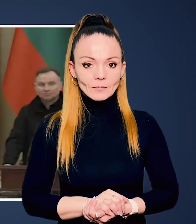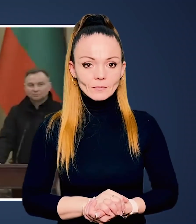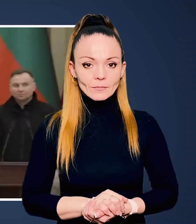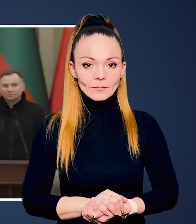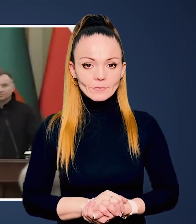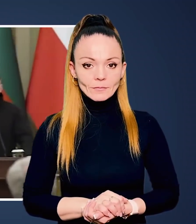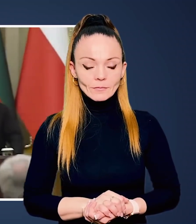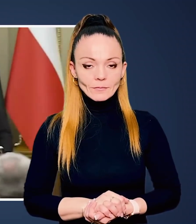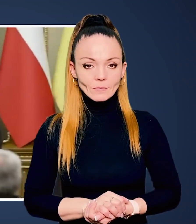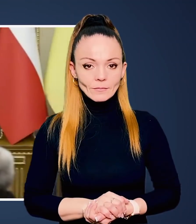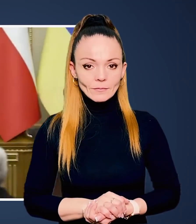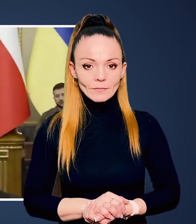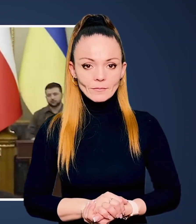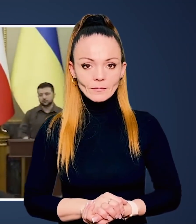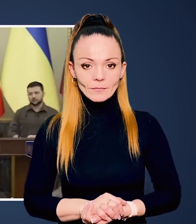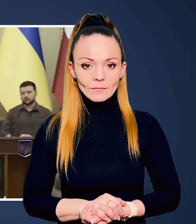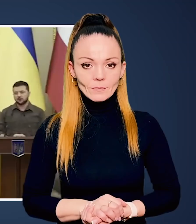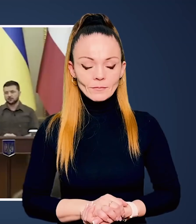позиція моєї країни.